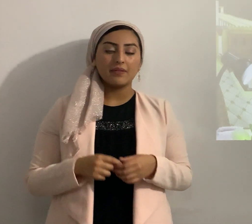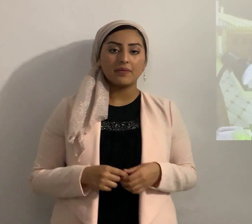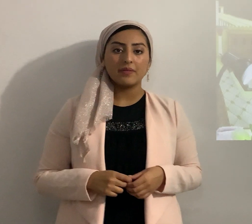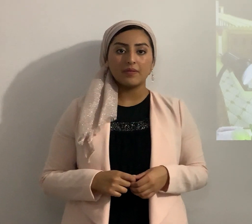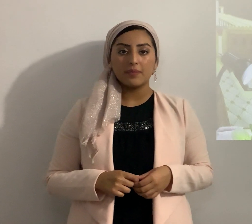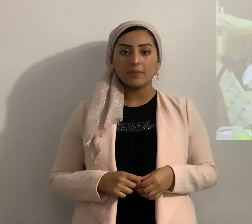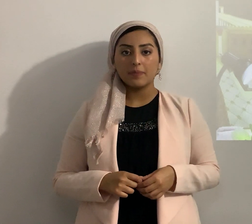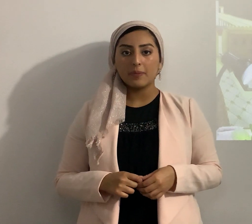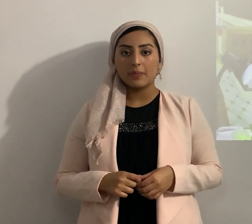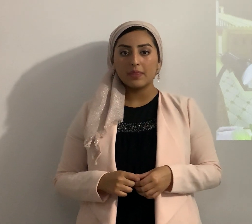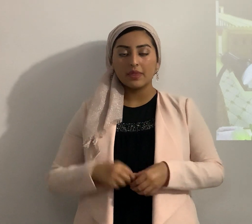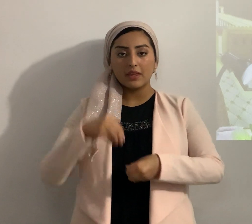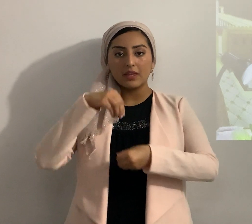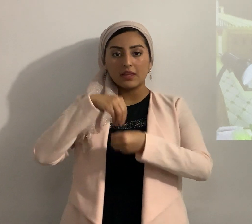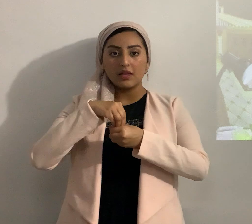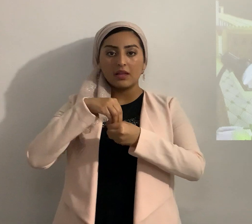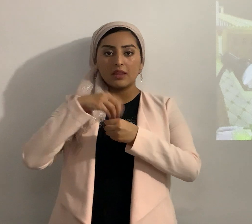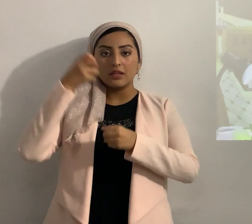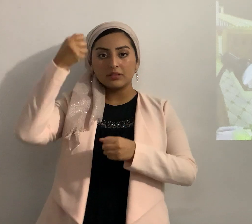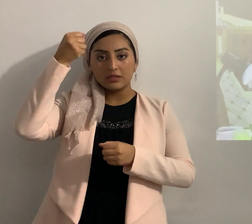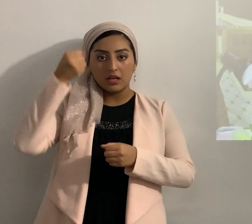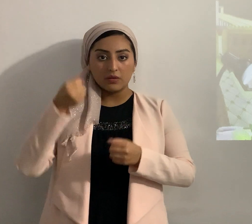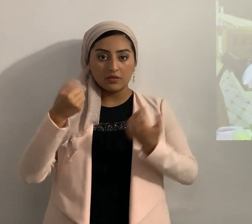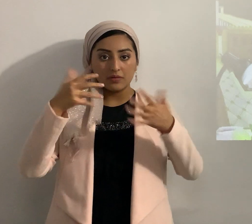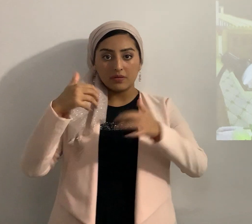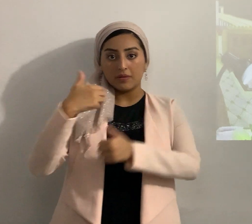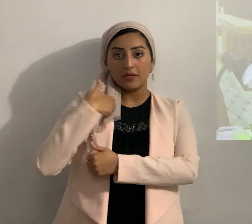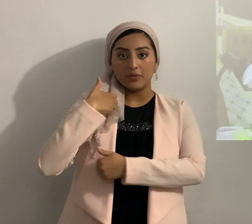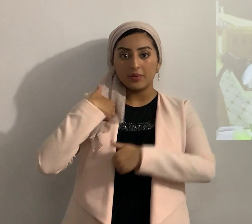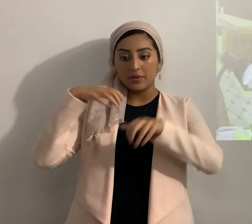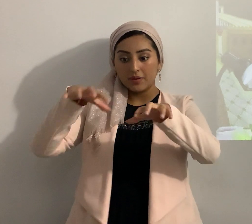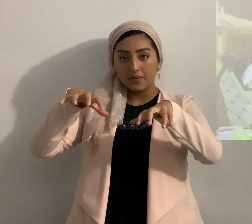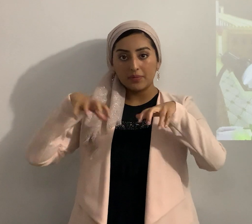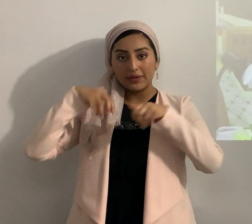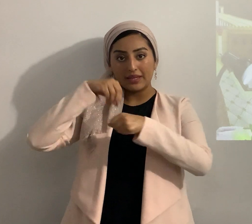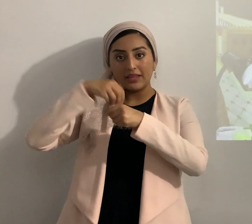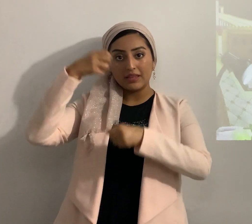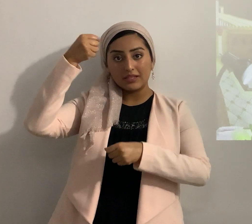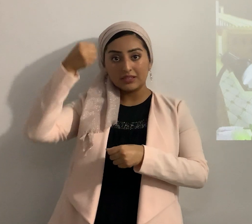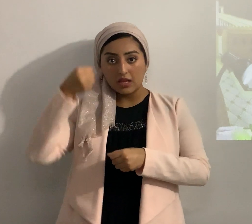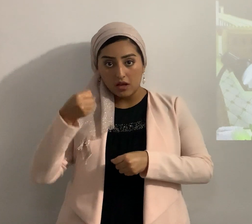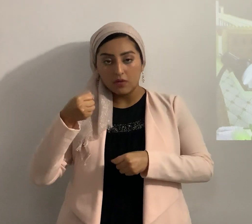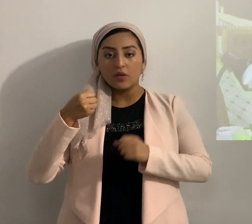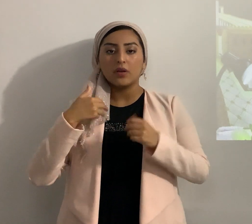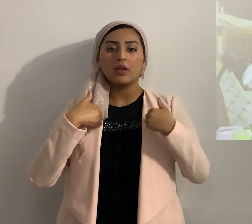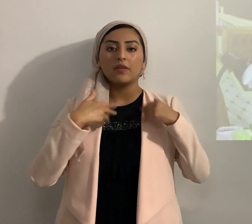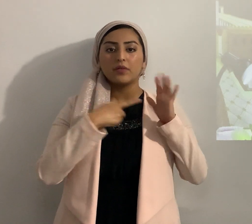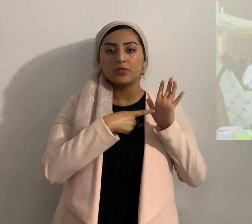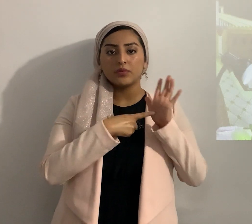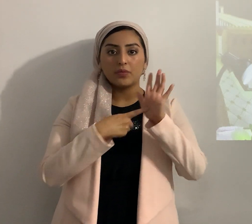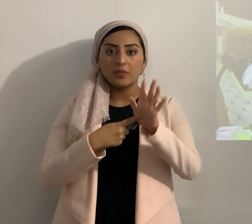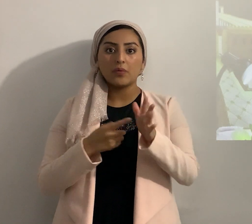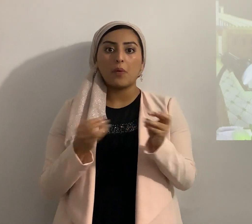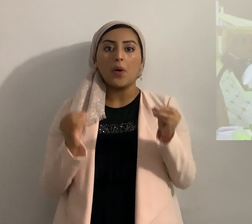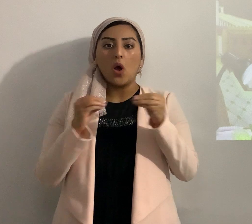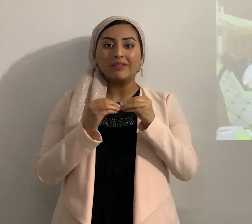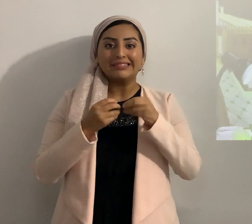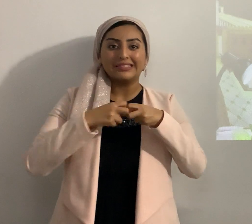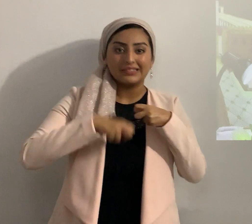en el sur, es decir, después de la campaña militar en el sur se muestra un reto mucho mayor ahora, vamos